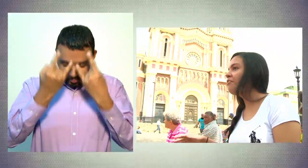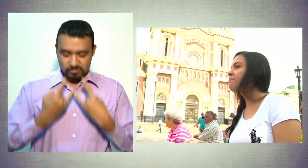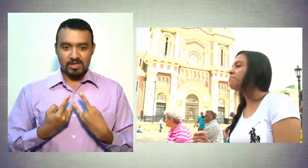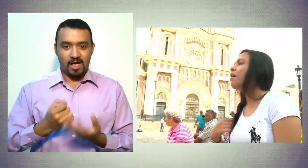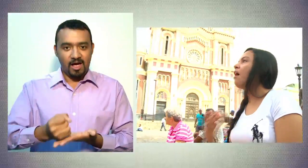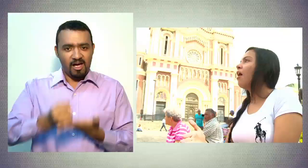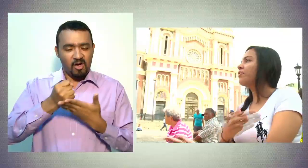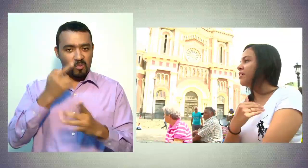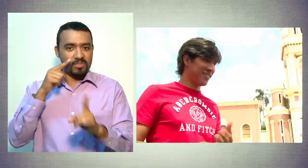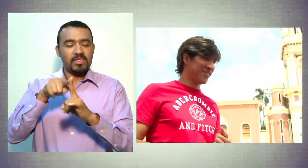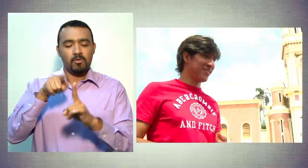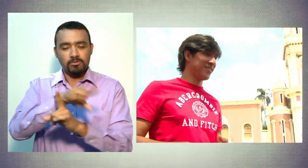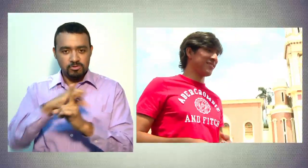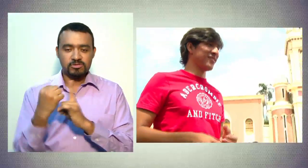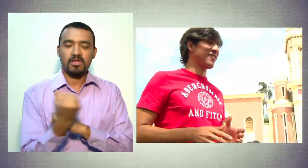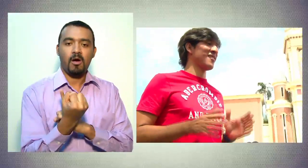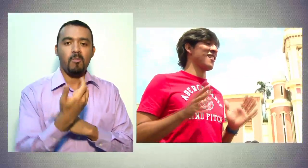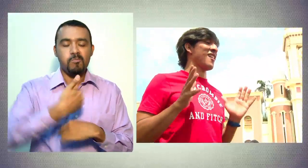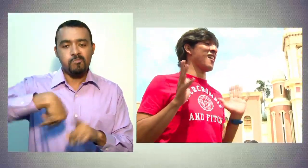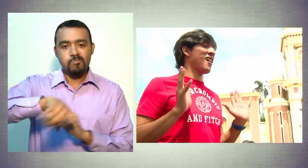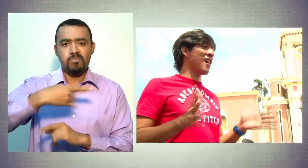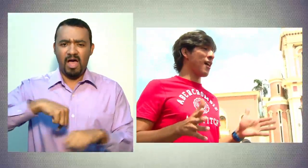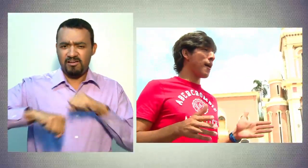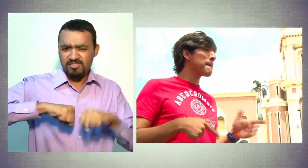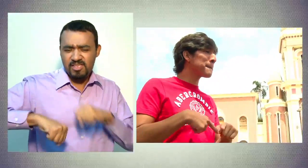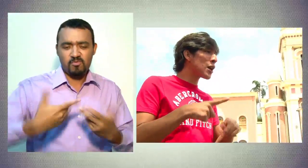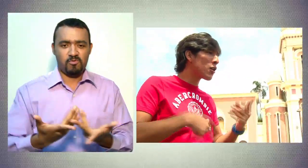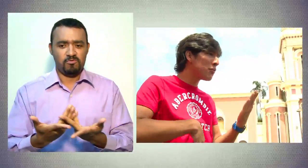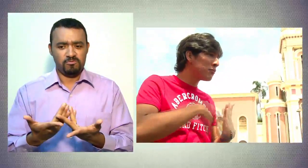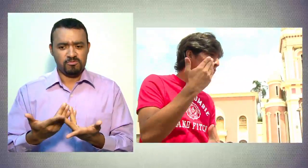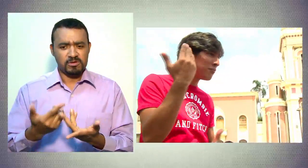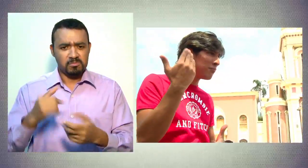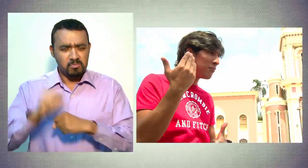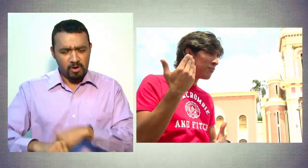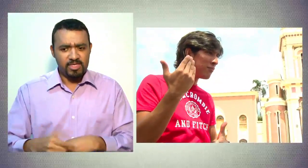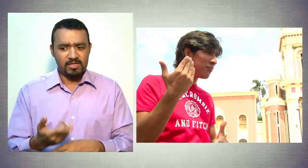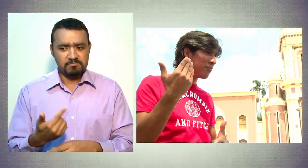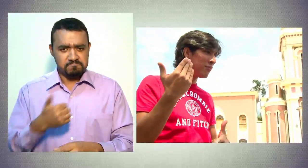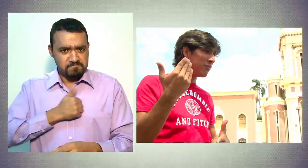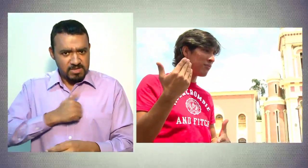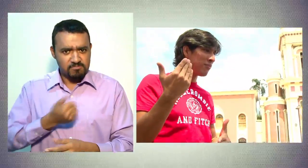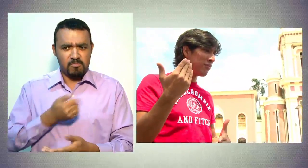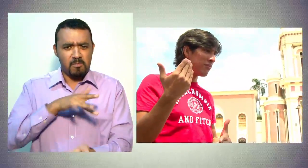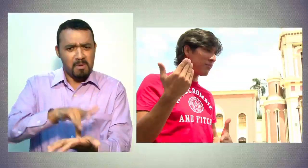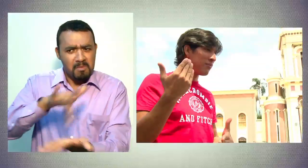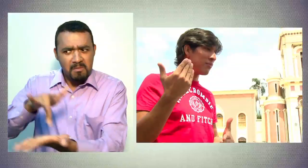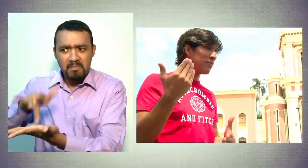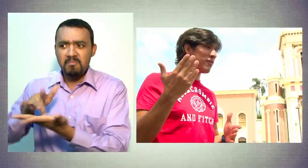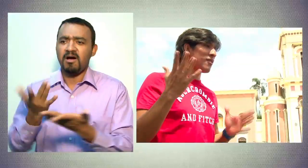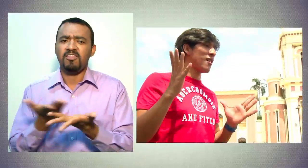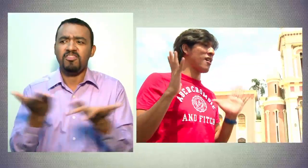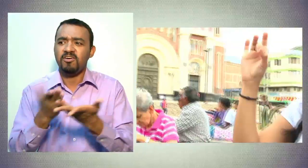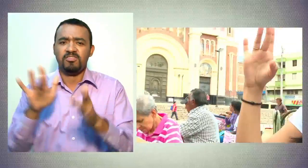que nos va a poder hacer parte de una sociedad como miembros activos, pudiendo participar en muchos espacios,